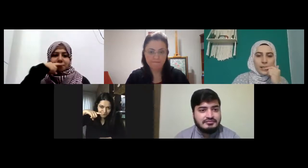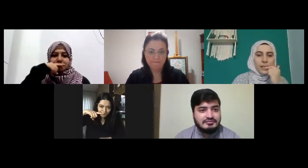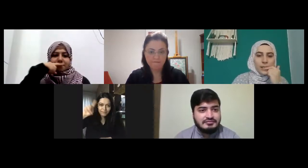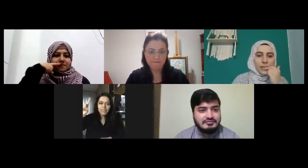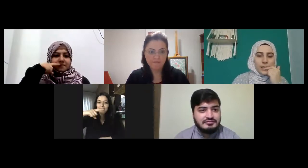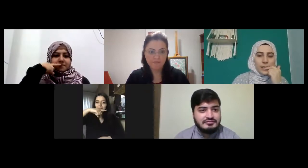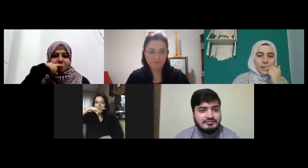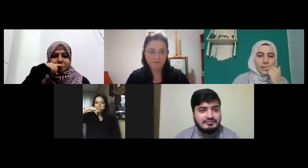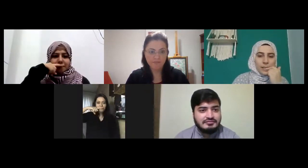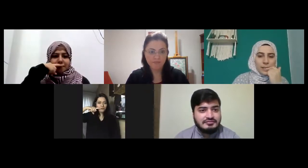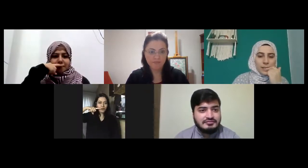kırmızı şöyle